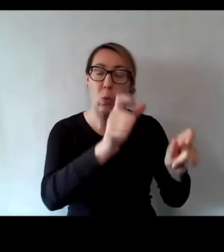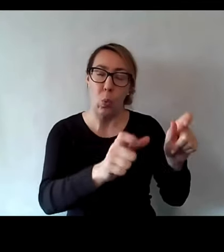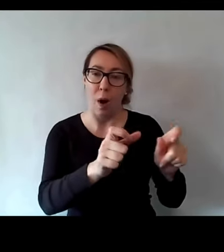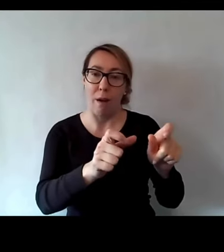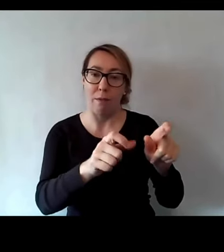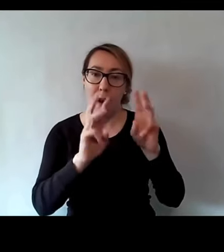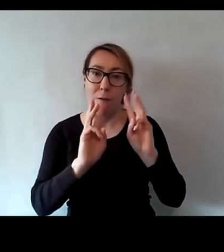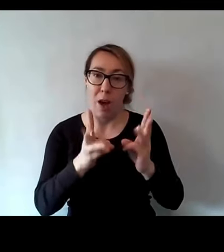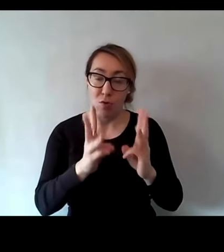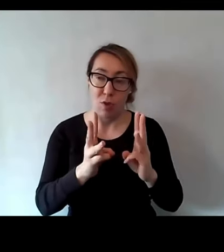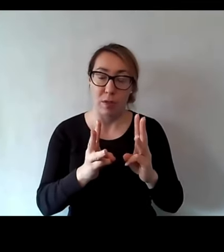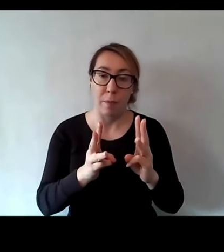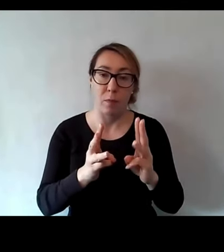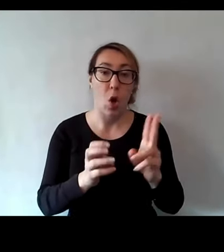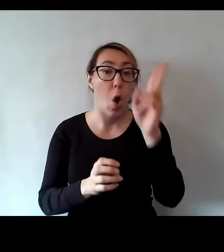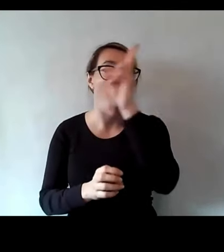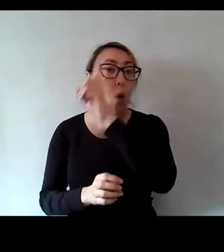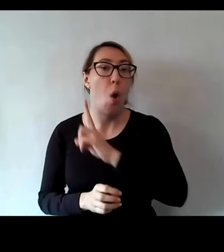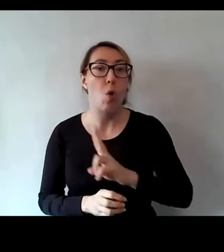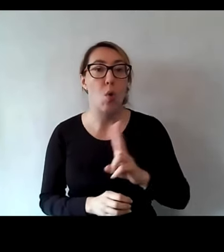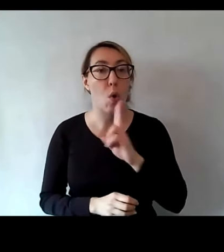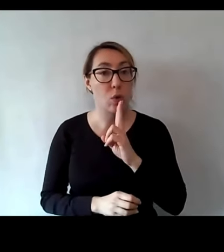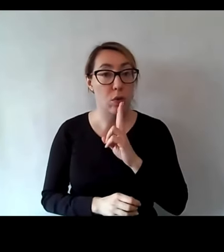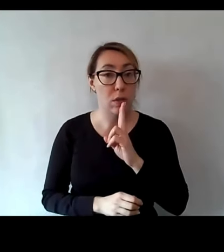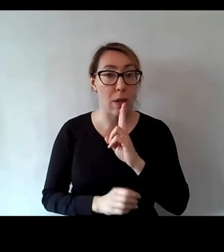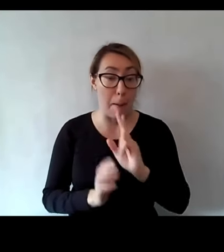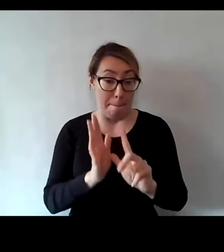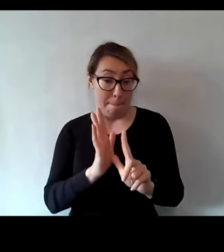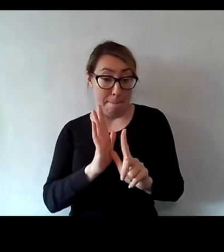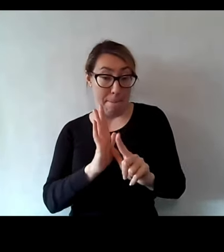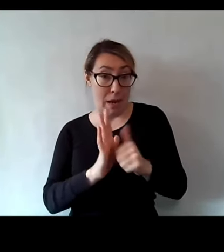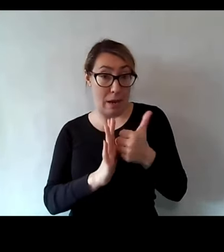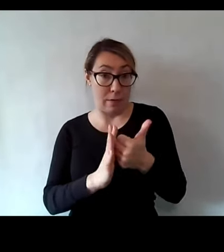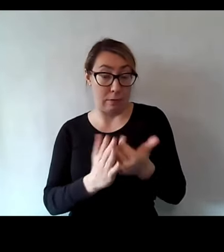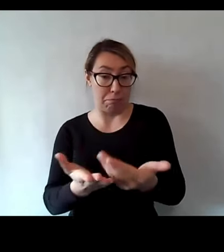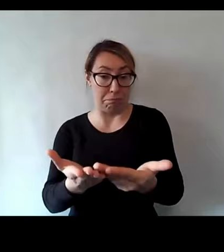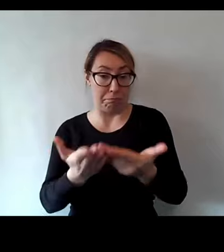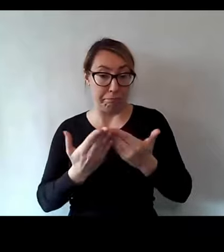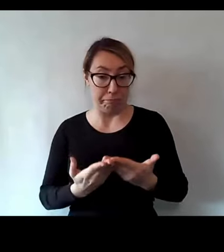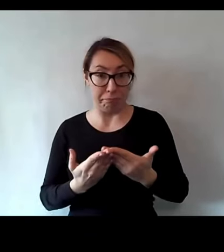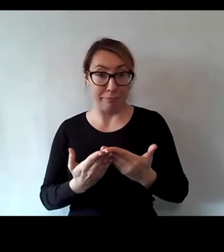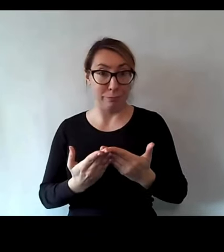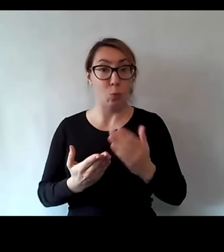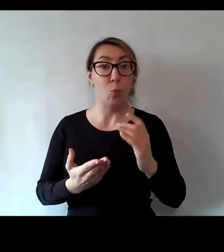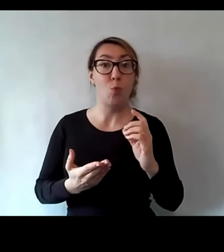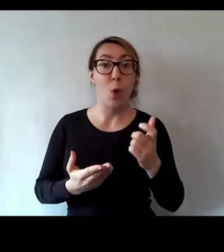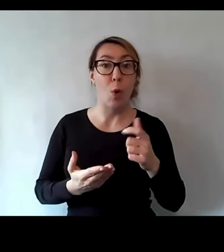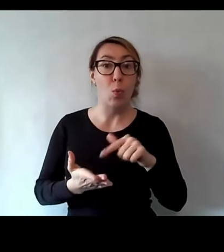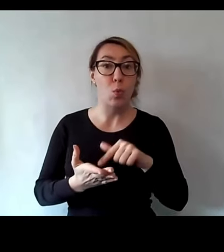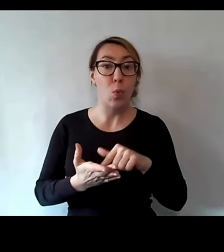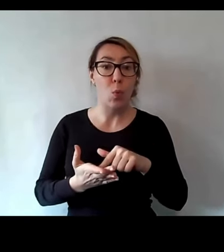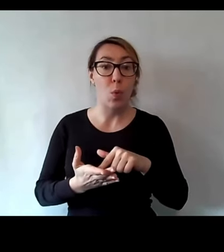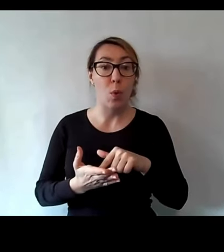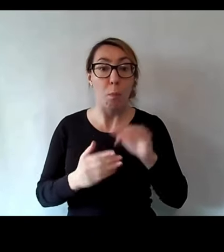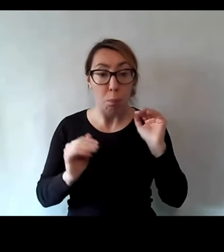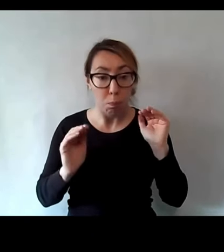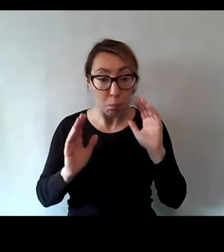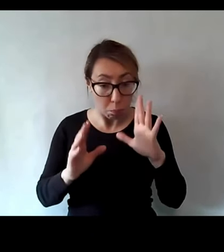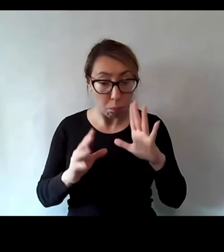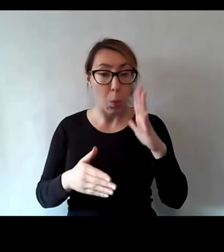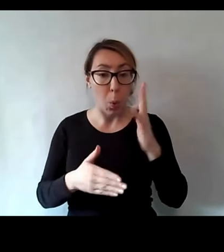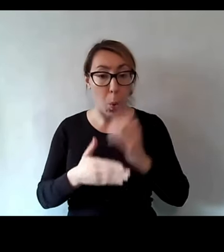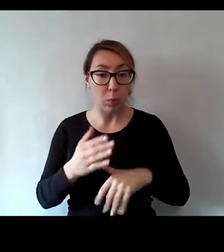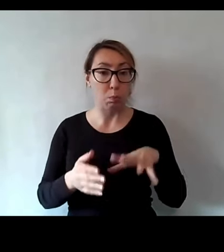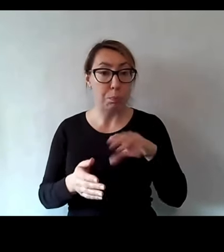warsztatach, że rodzice po raz pierwszy dostali od nas coś, z czego mogą korzystać, żeby